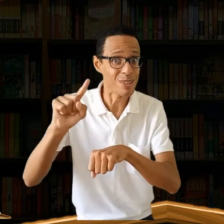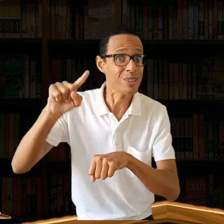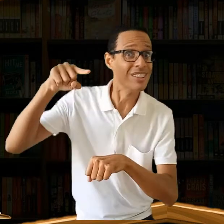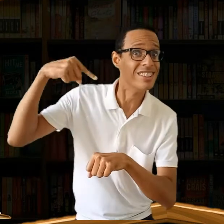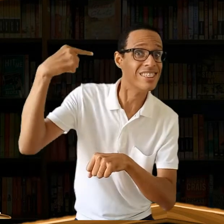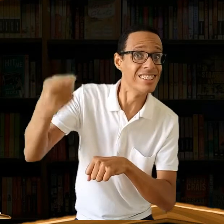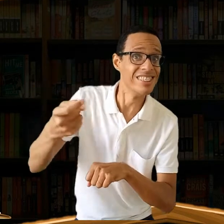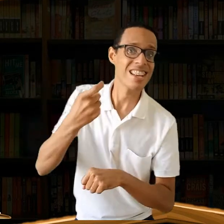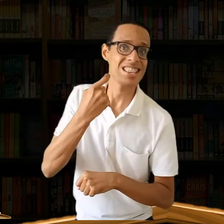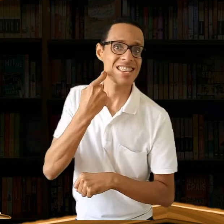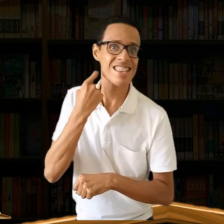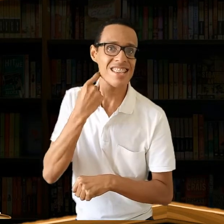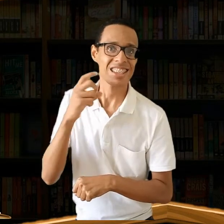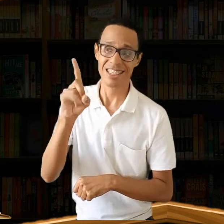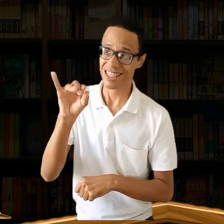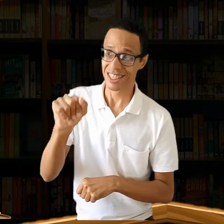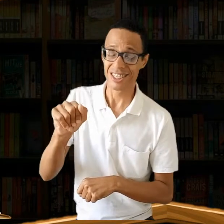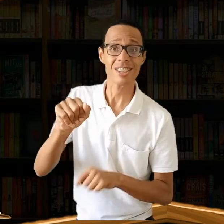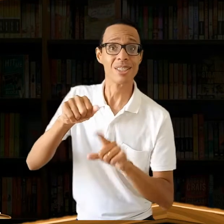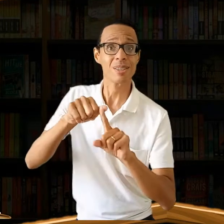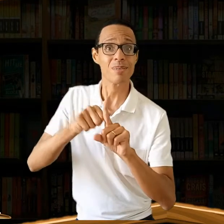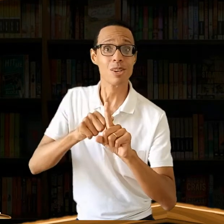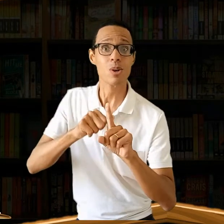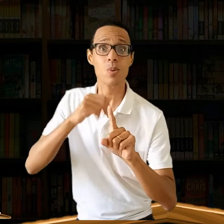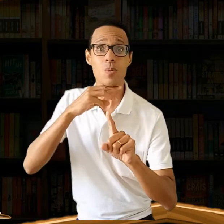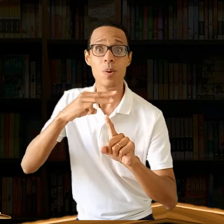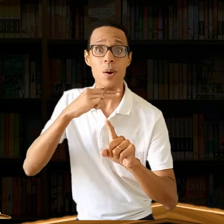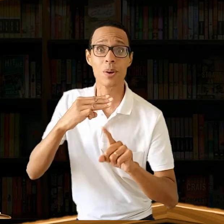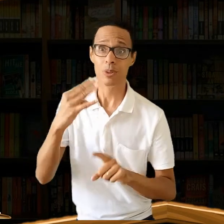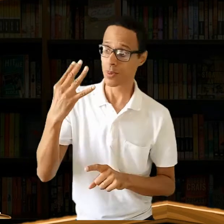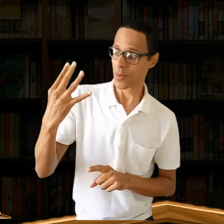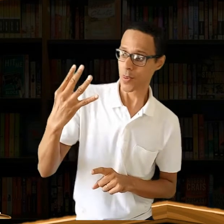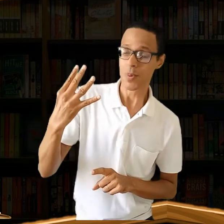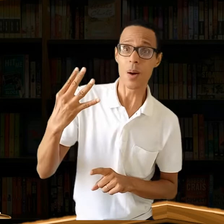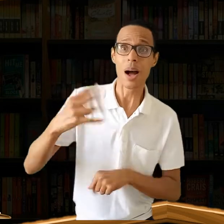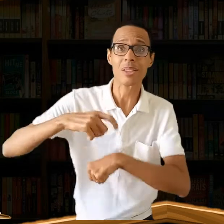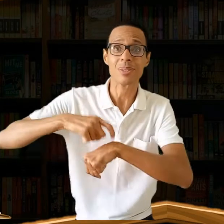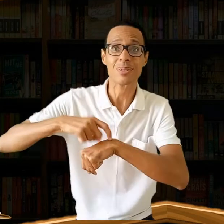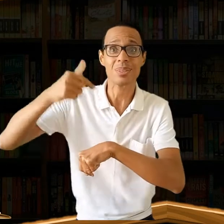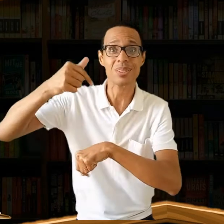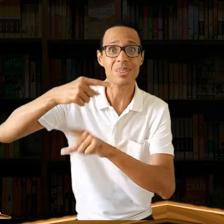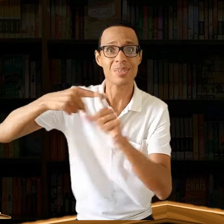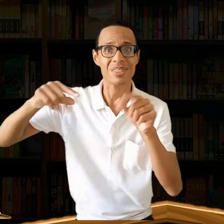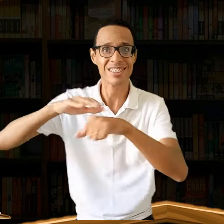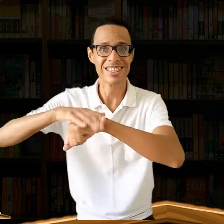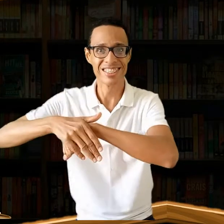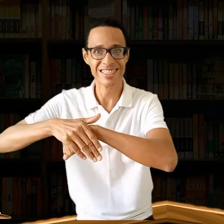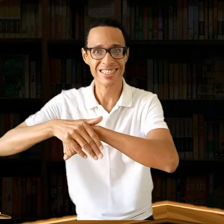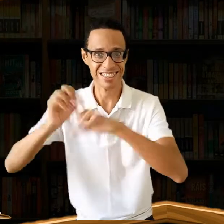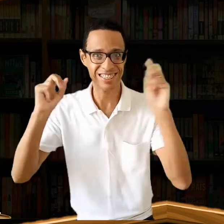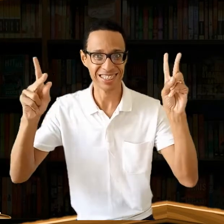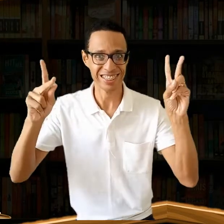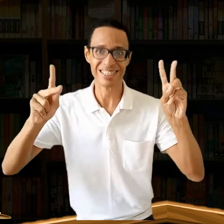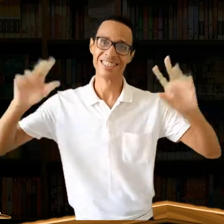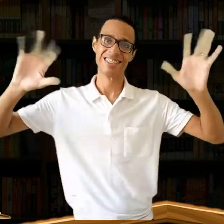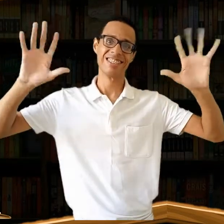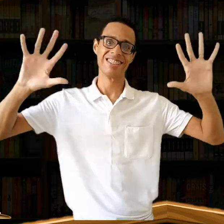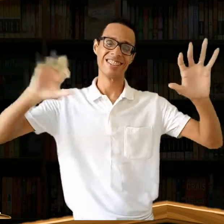você na próxima sexta-feira, dia 4 de março, às 19h30. Grande